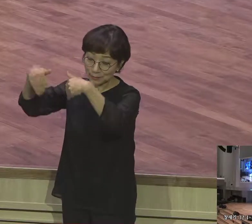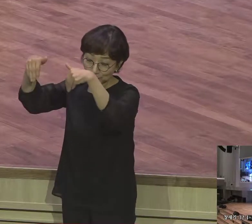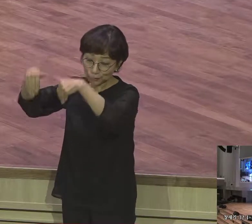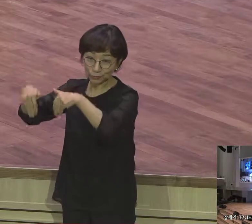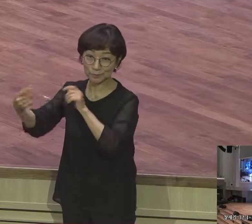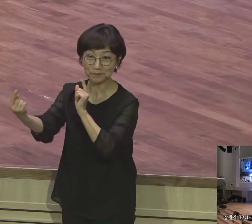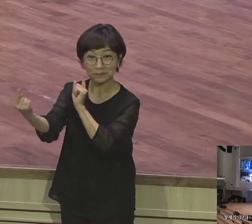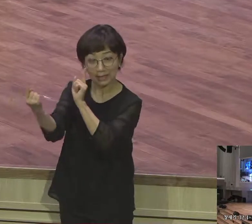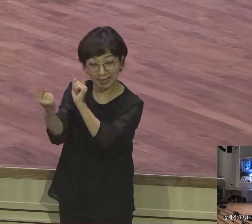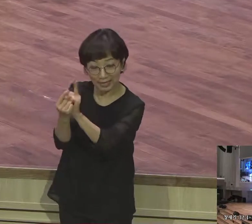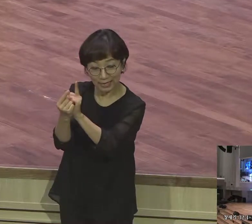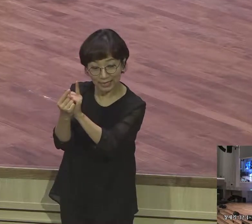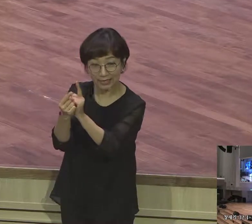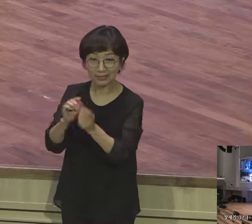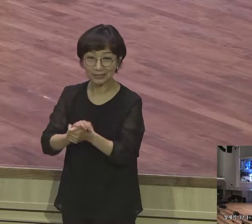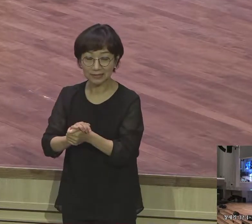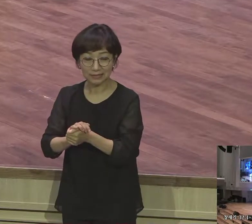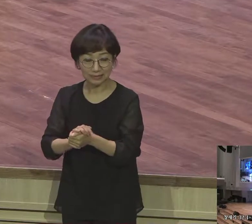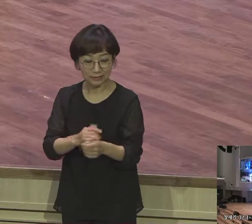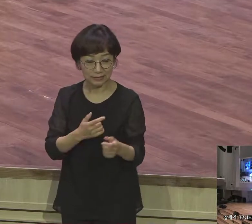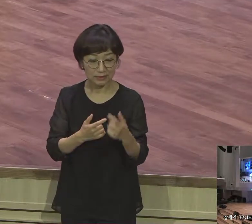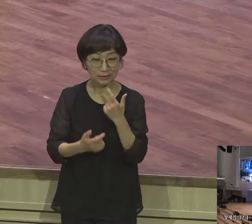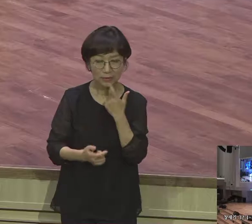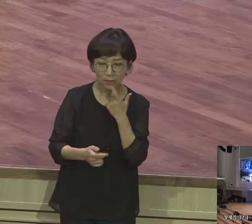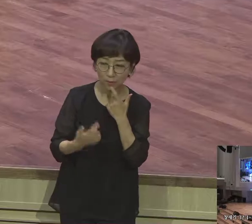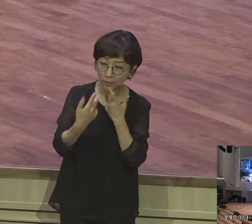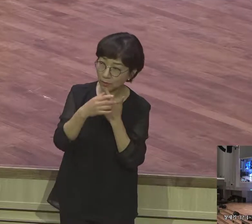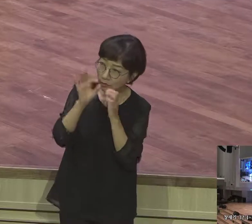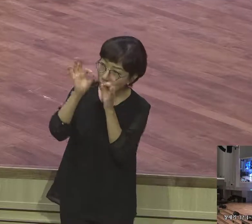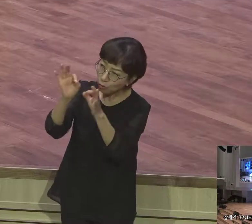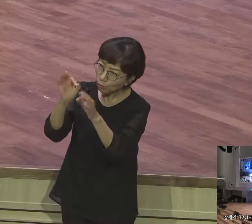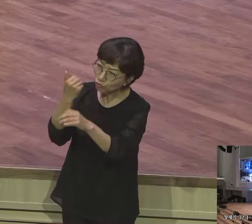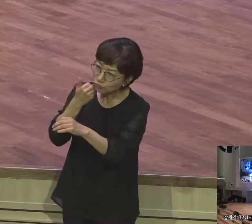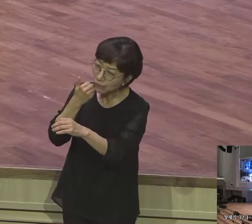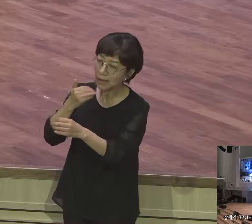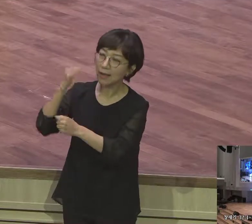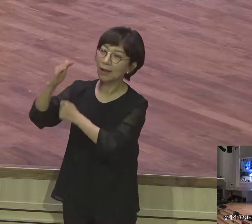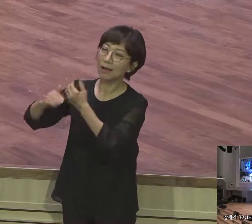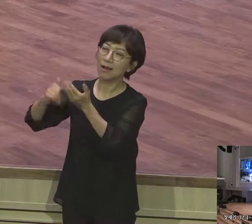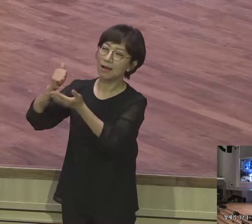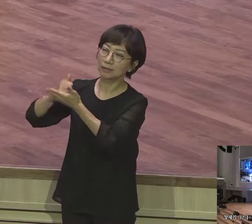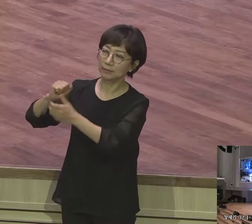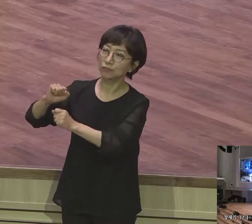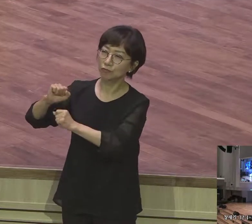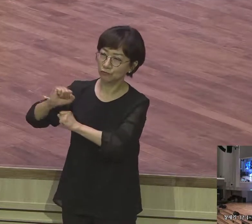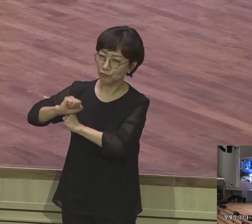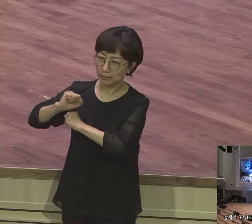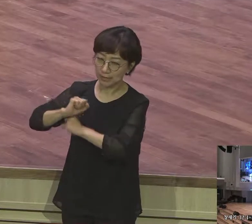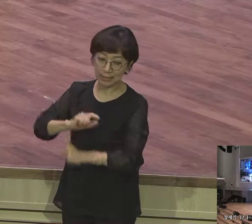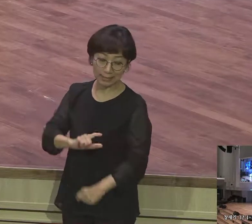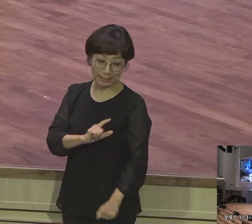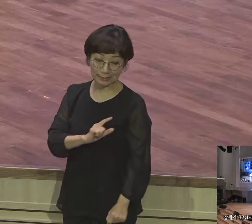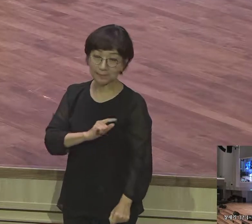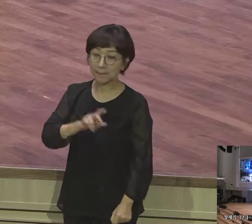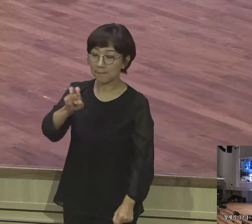그들을 볼 때에 이러기를 이는 하나님의 군대라고 그 땅 이름을 만함이라 하였더라